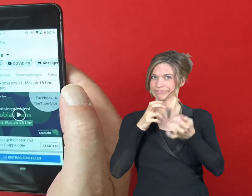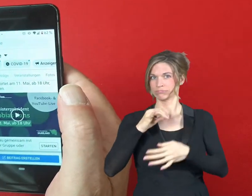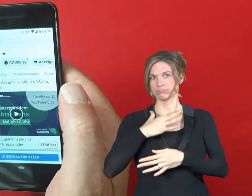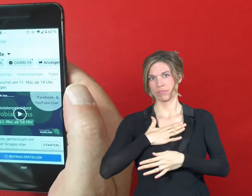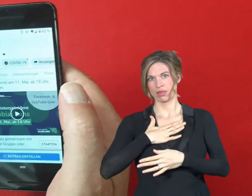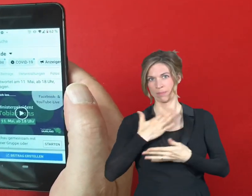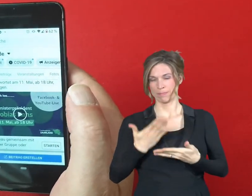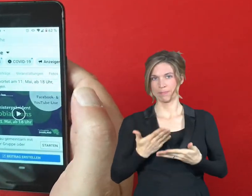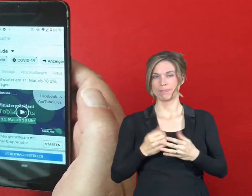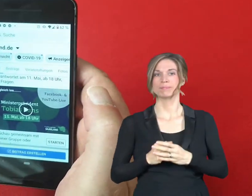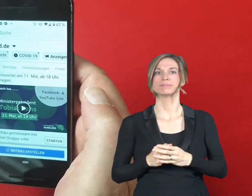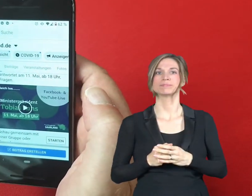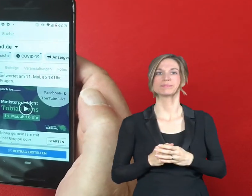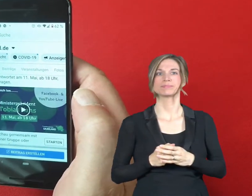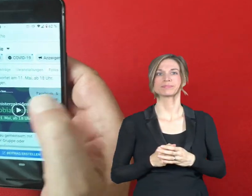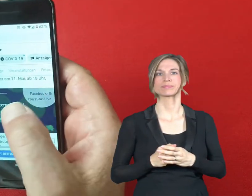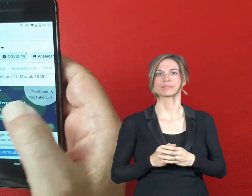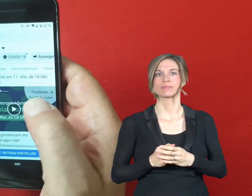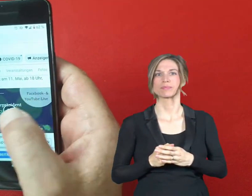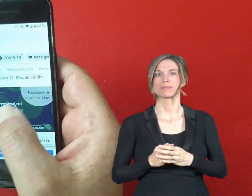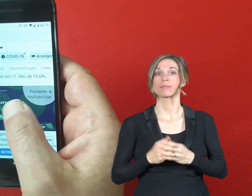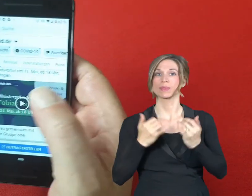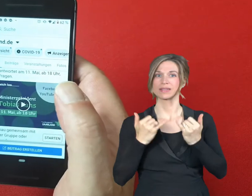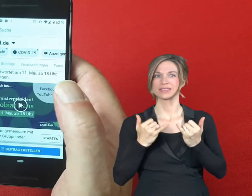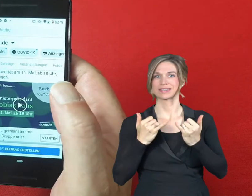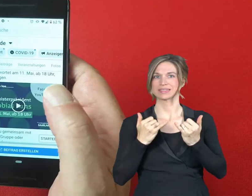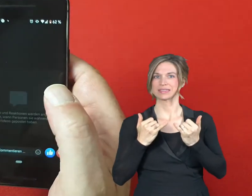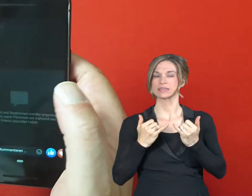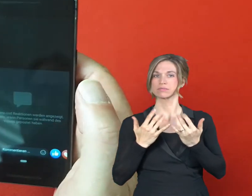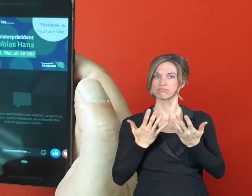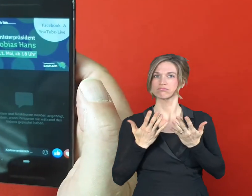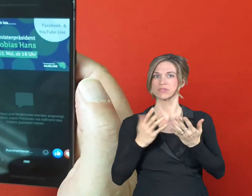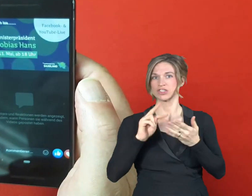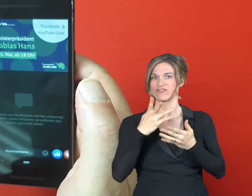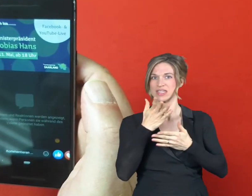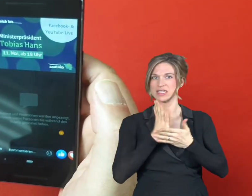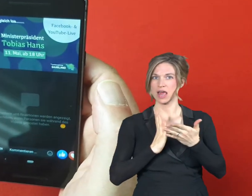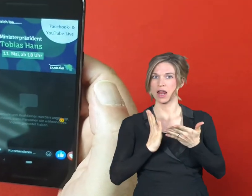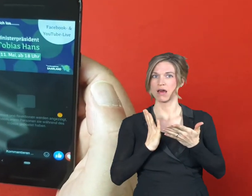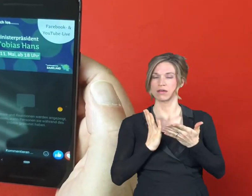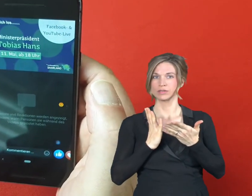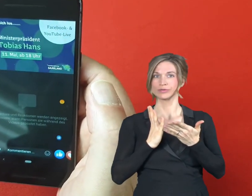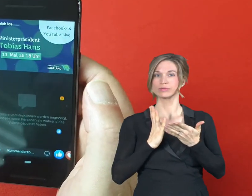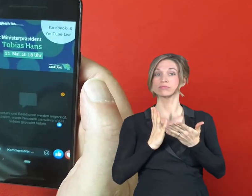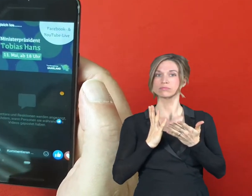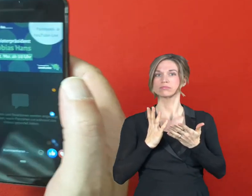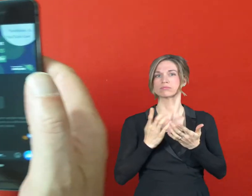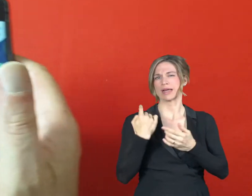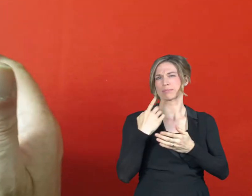wir bleiben nochmal auch in Teil 2 bei diesem schönen Video, den wir auch Frau Ritter